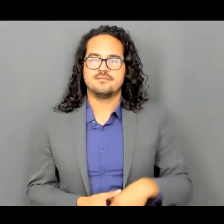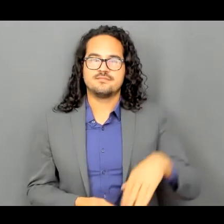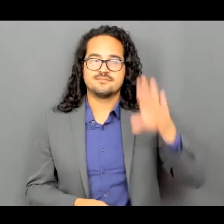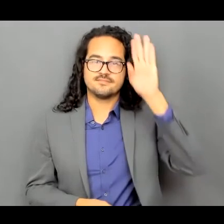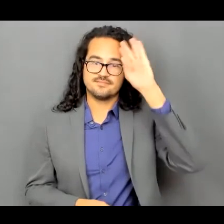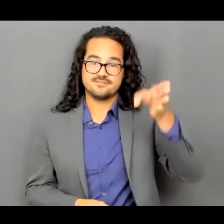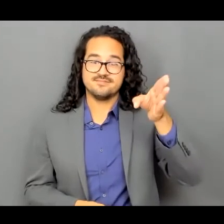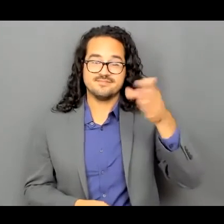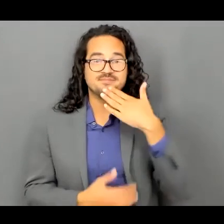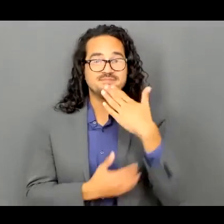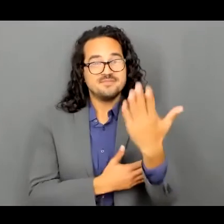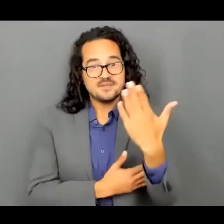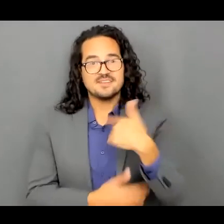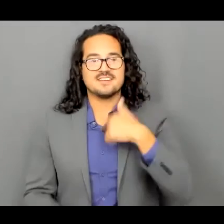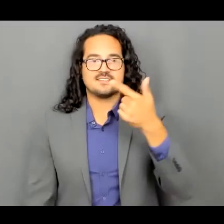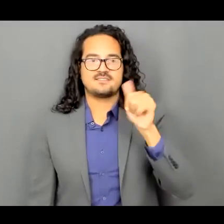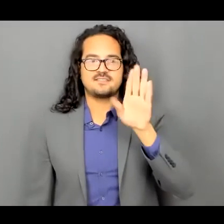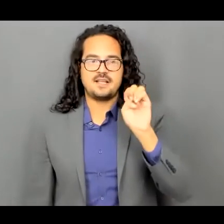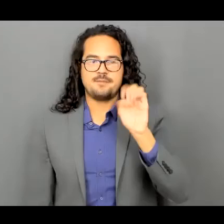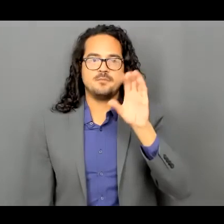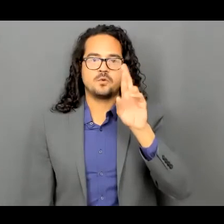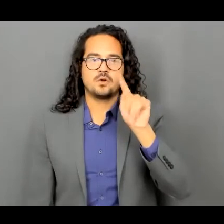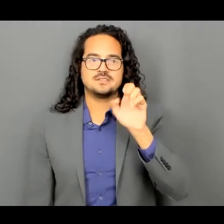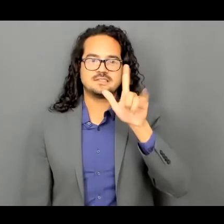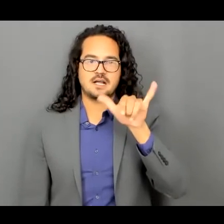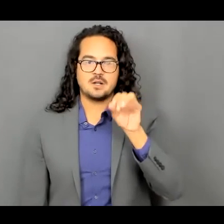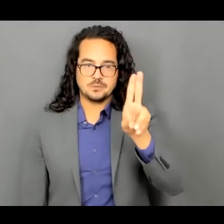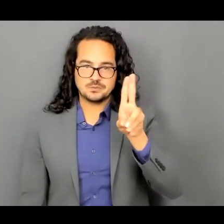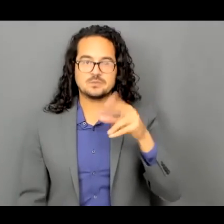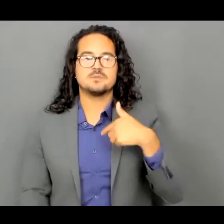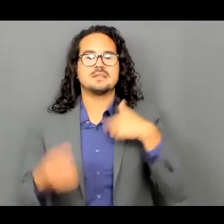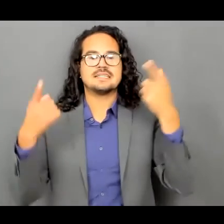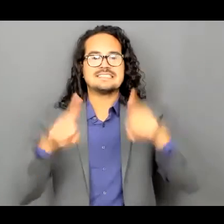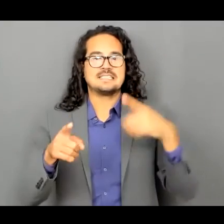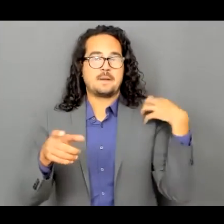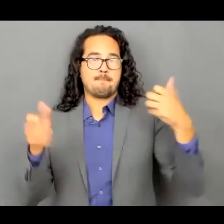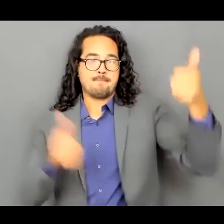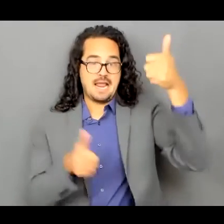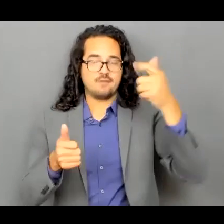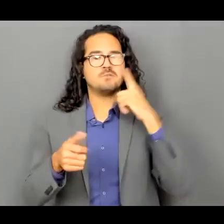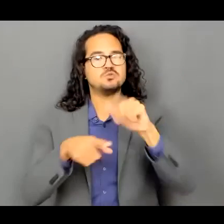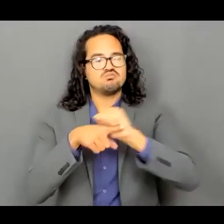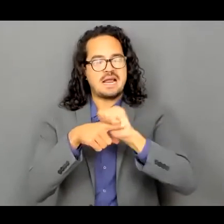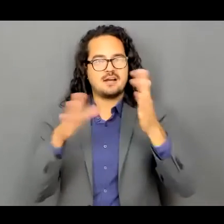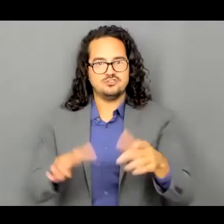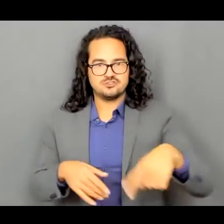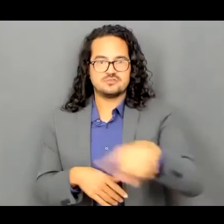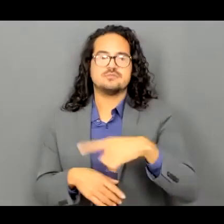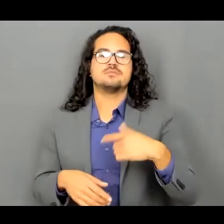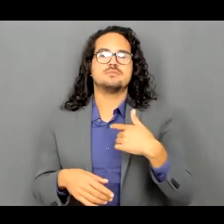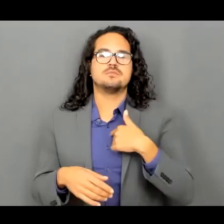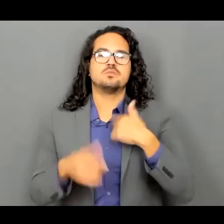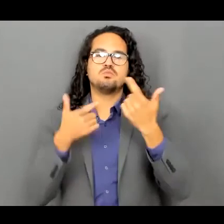buenos días soy el comandante en